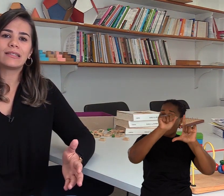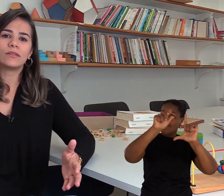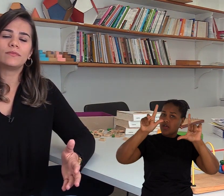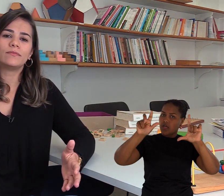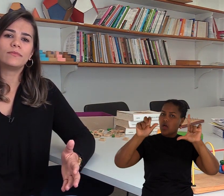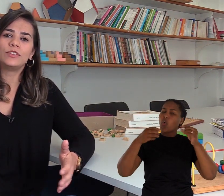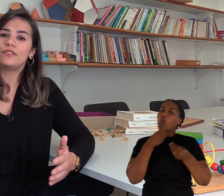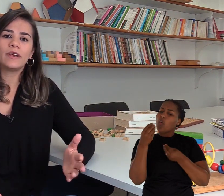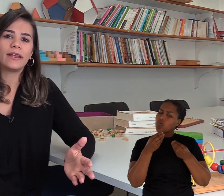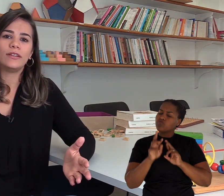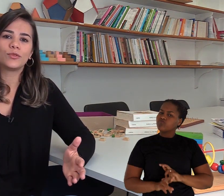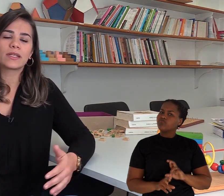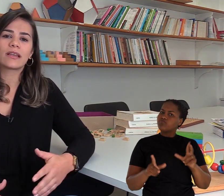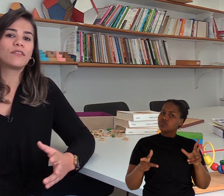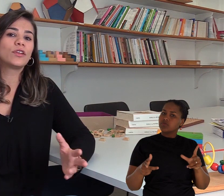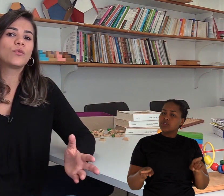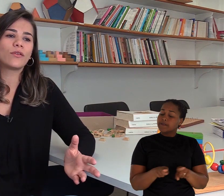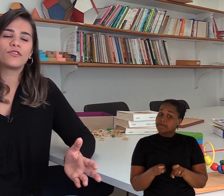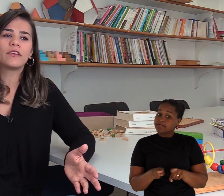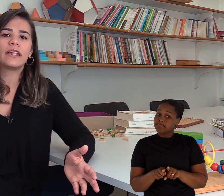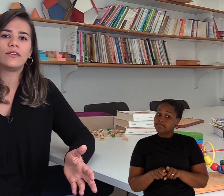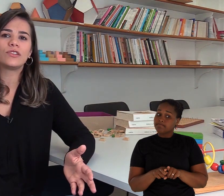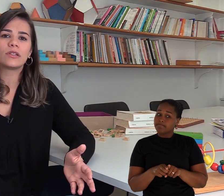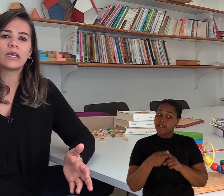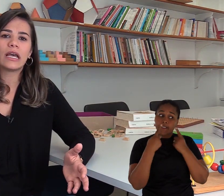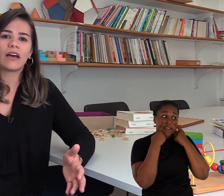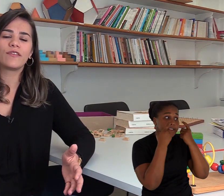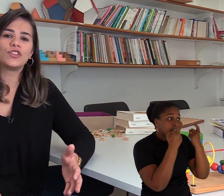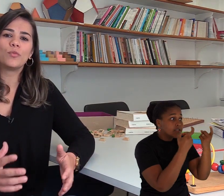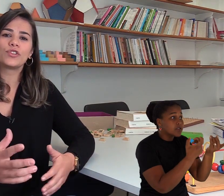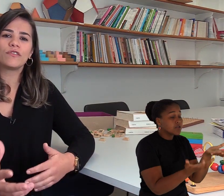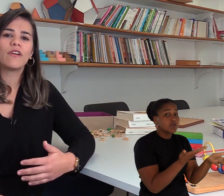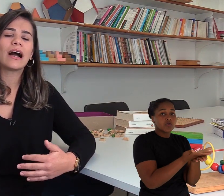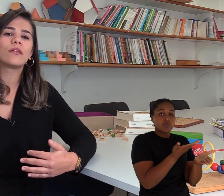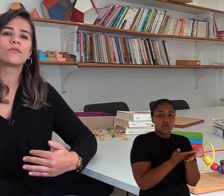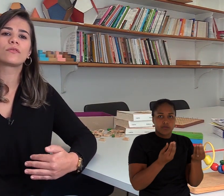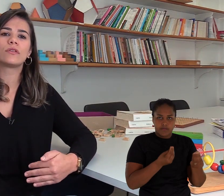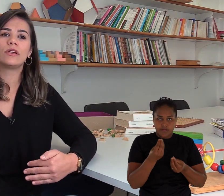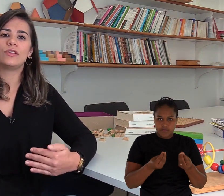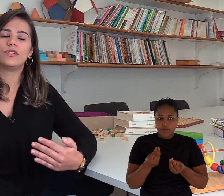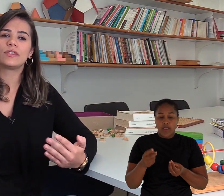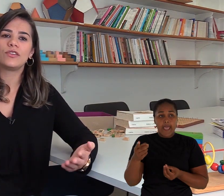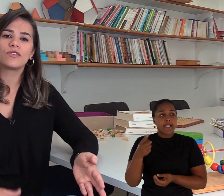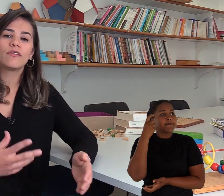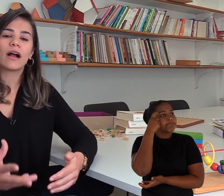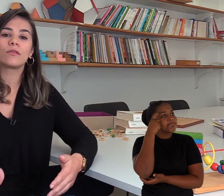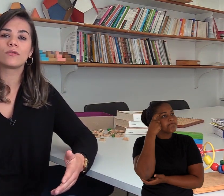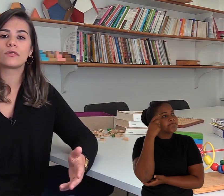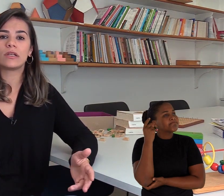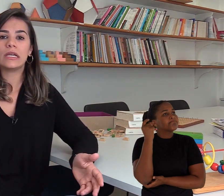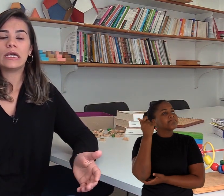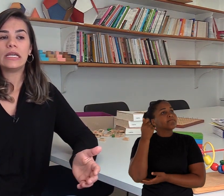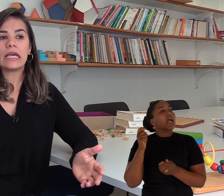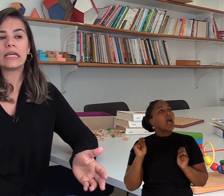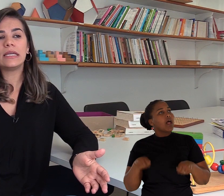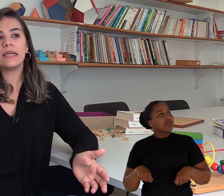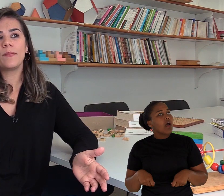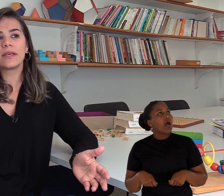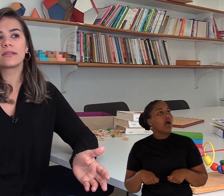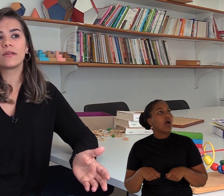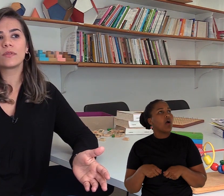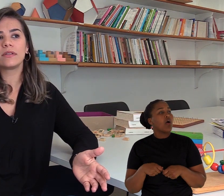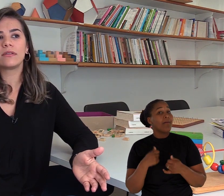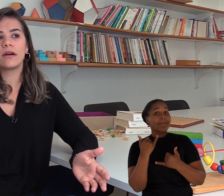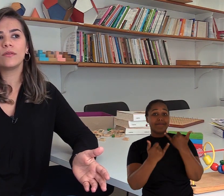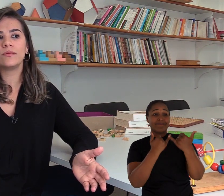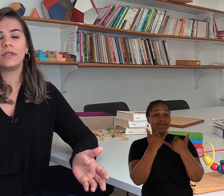sala diferente, uma sala virtual diferente, a fim de motivá-los, de incentivá-los. E aí